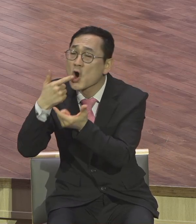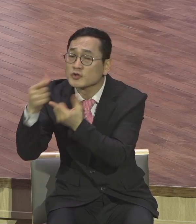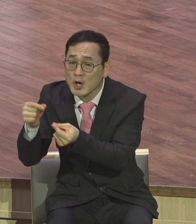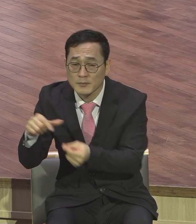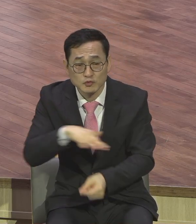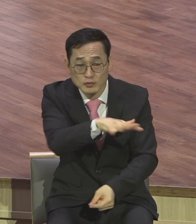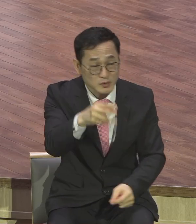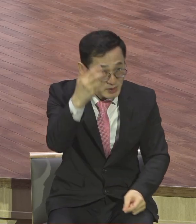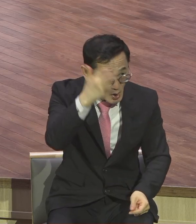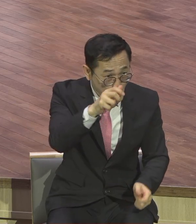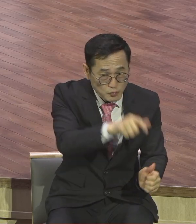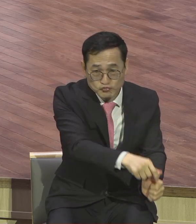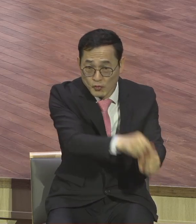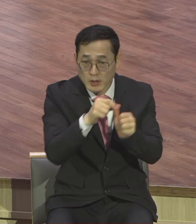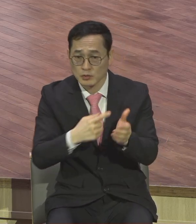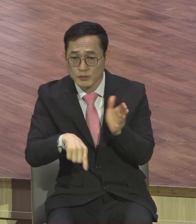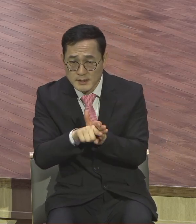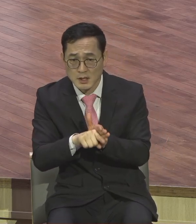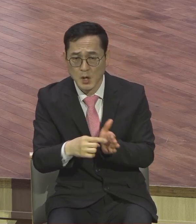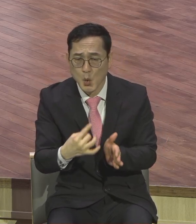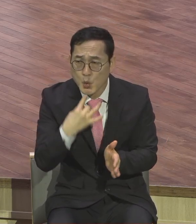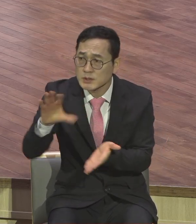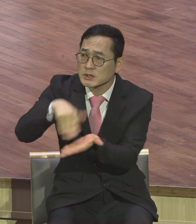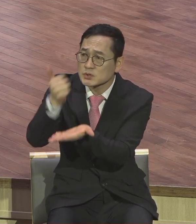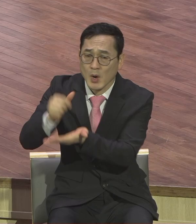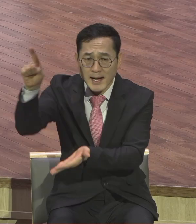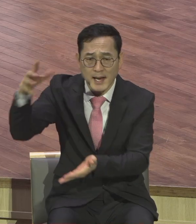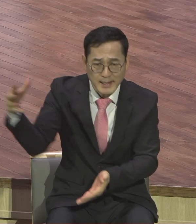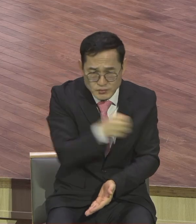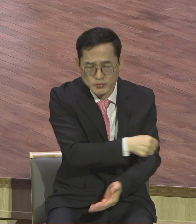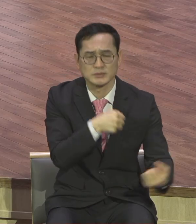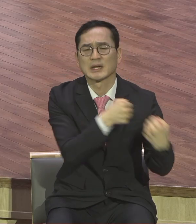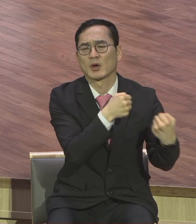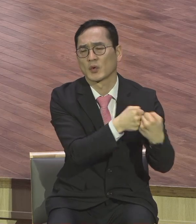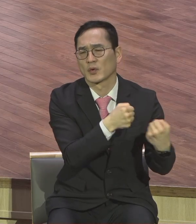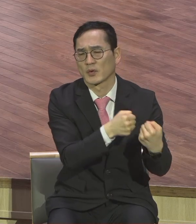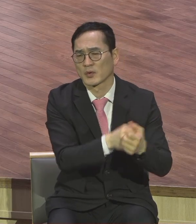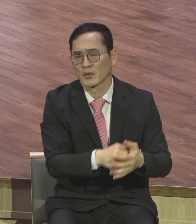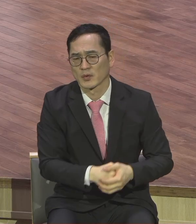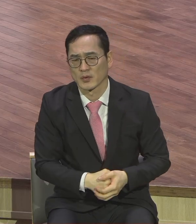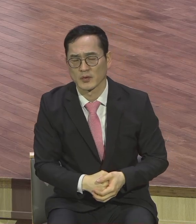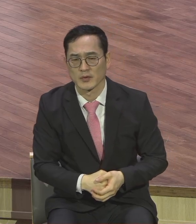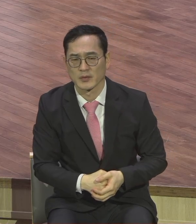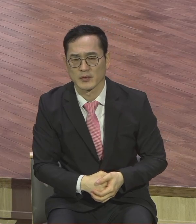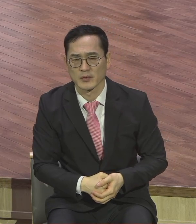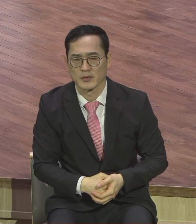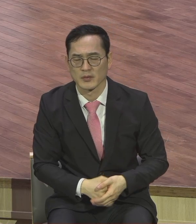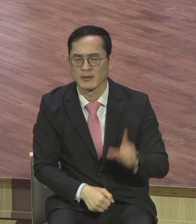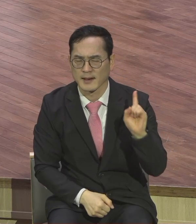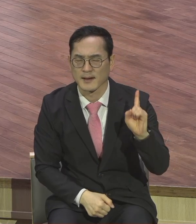없어요 다른 길이 없습니다 이 유일생의 이 영적 비밀을 알고 우리는